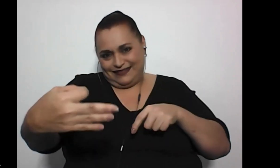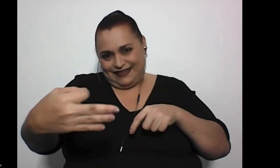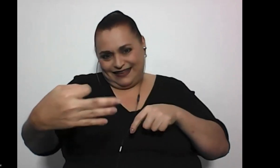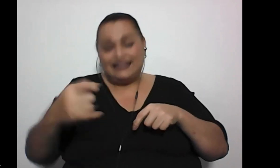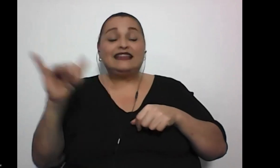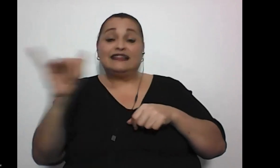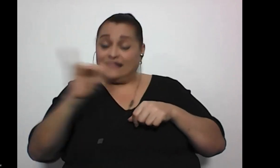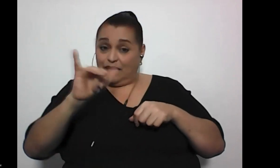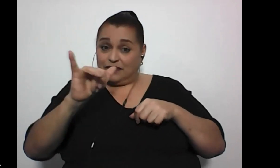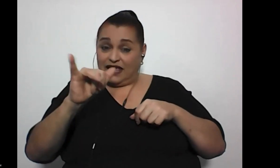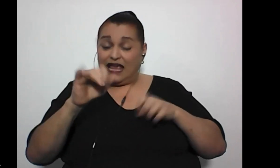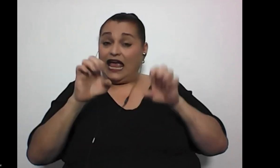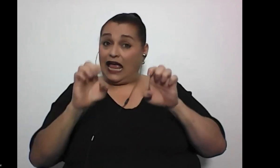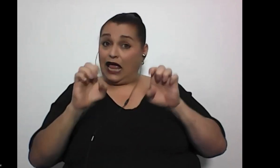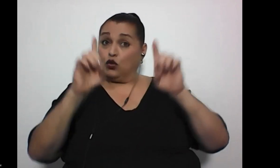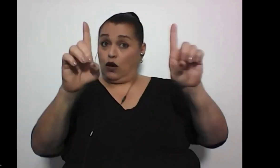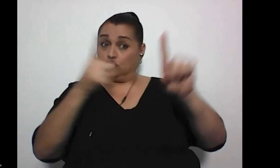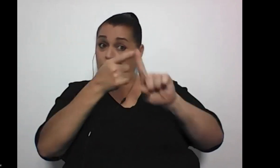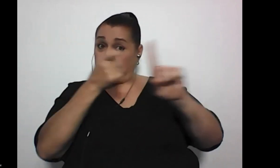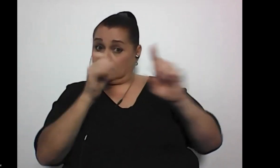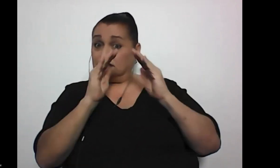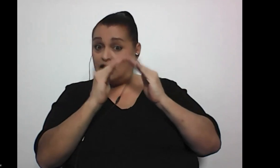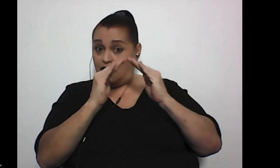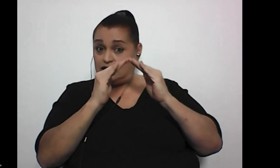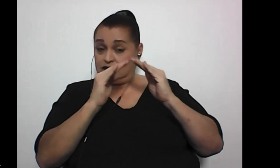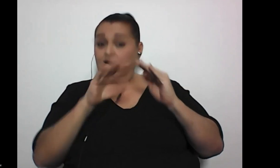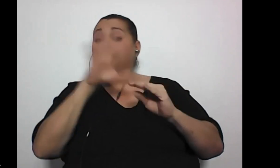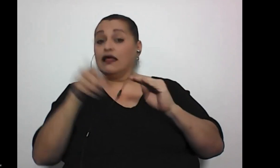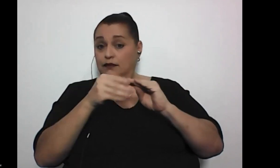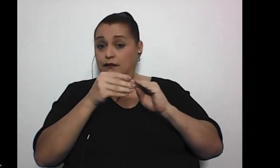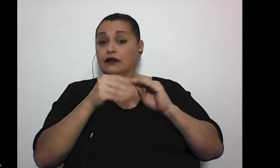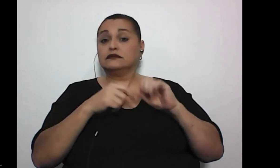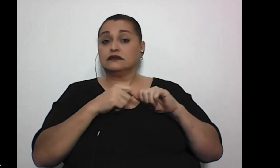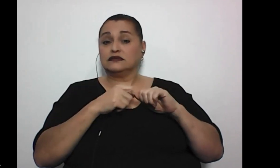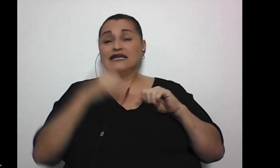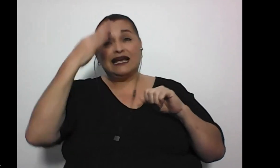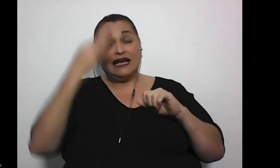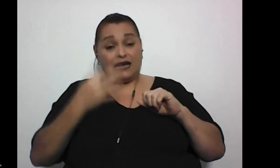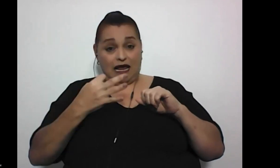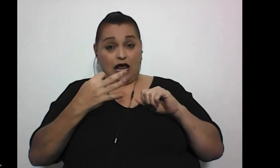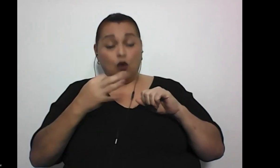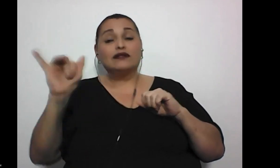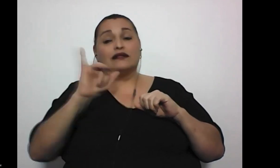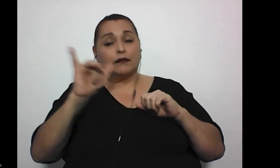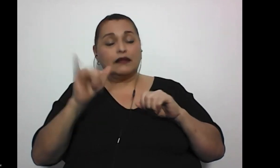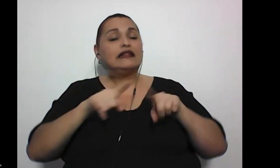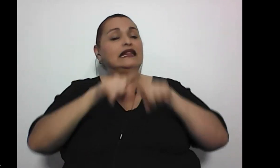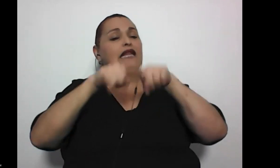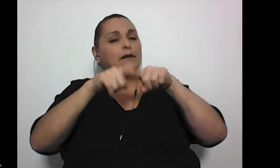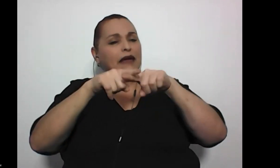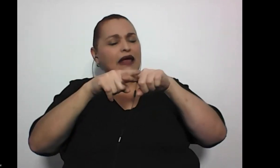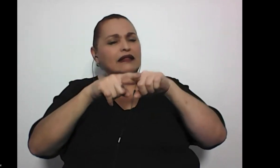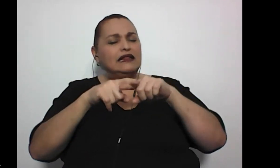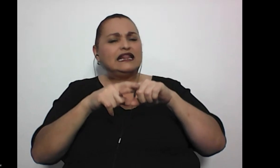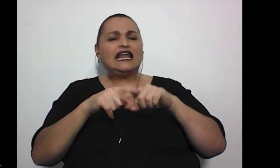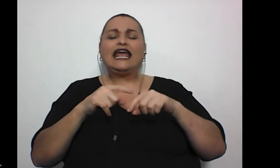lo que es una educación desde la casa, ¿verdad? Creo que también depende mucho de una cuota muy